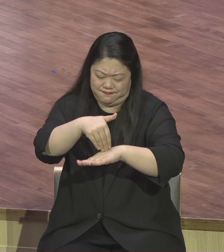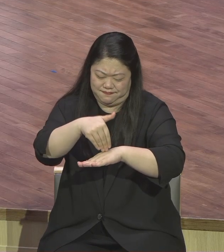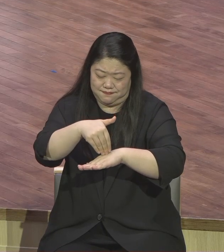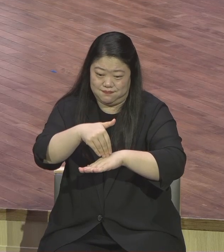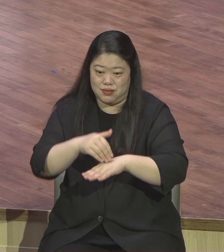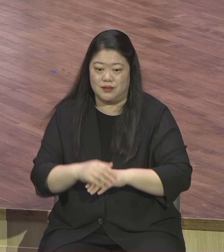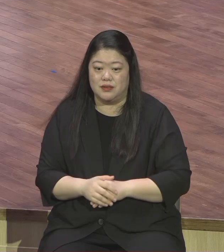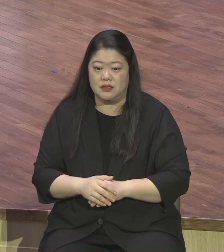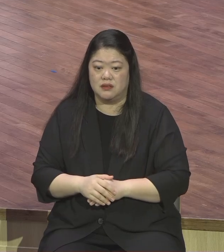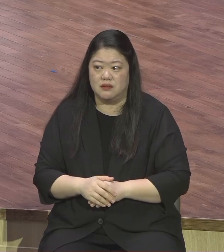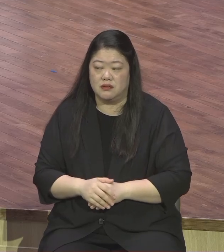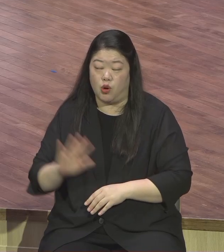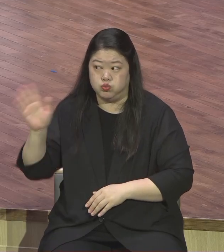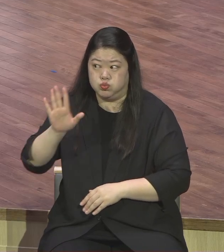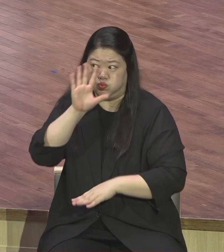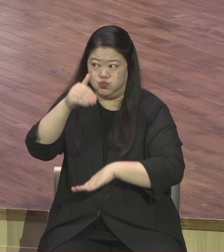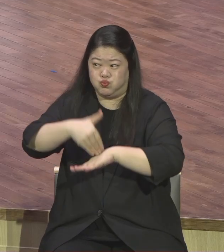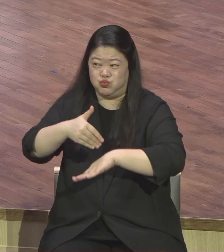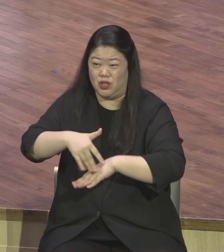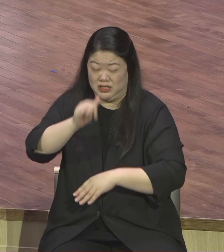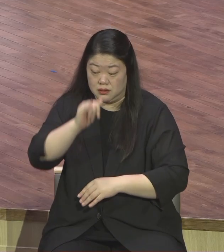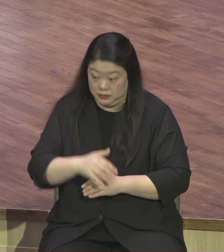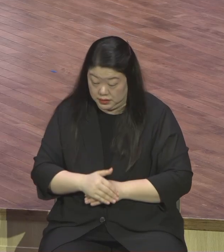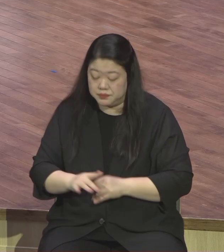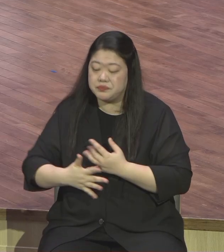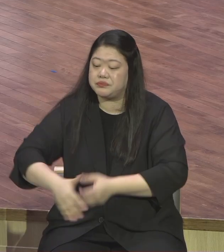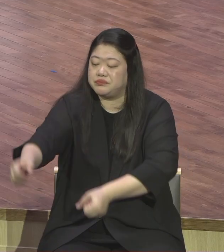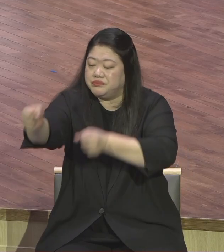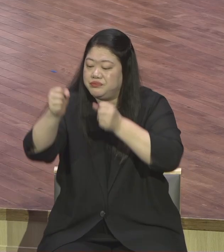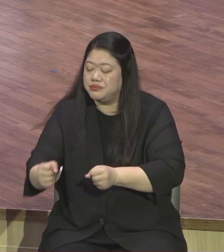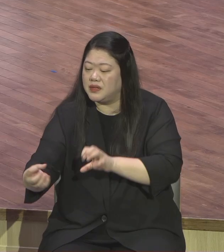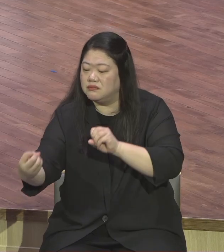금방 다 파악되버려 영적 상태가 쫙 스캔되버린다니까